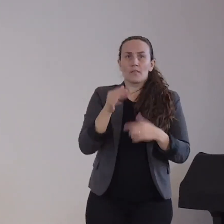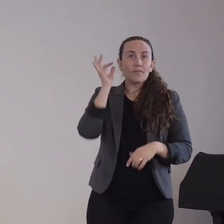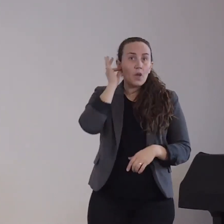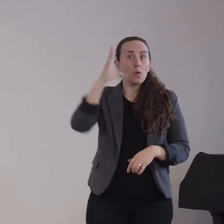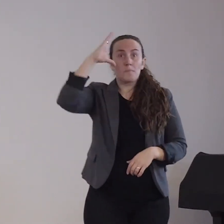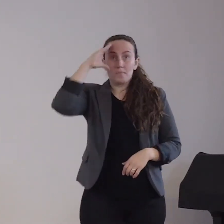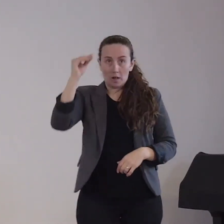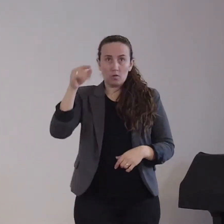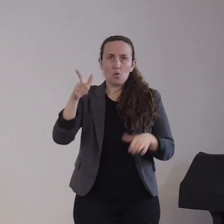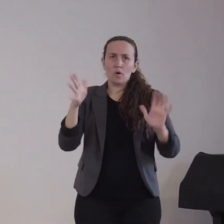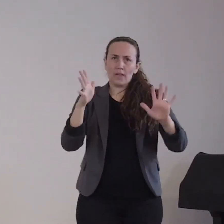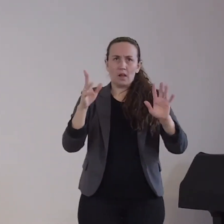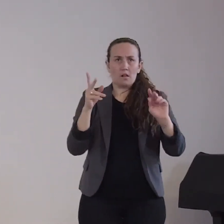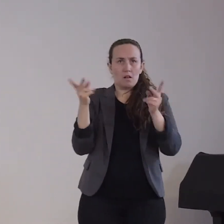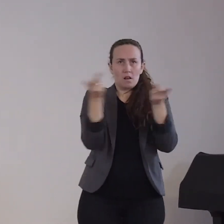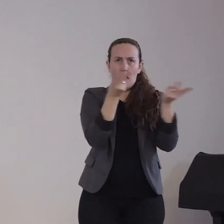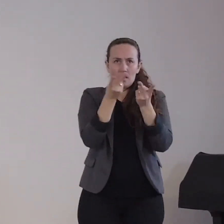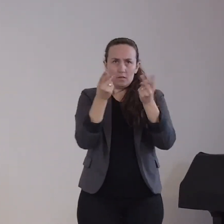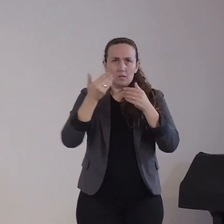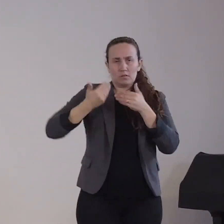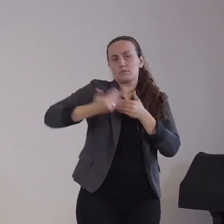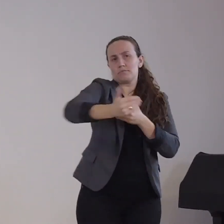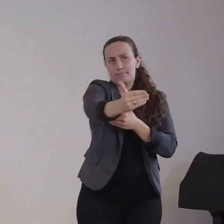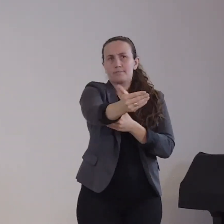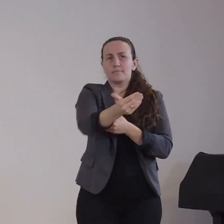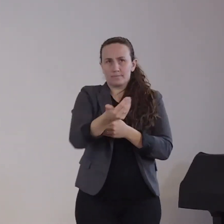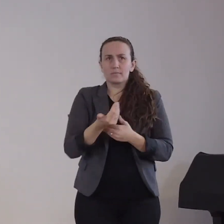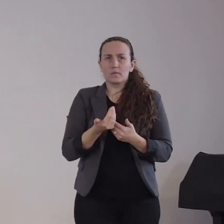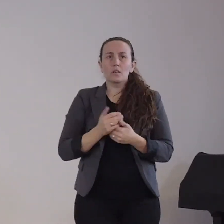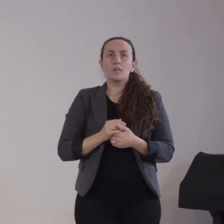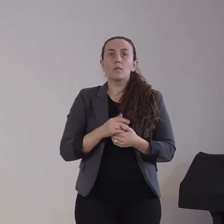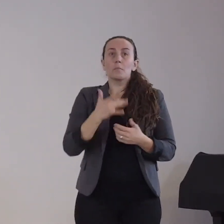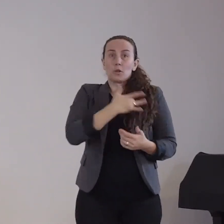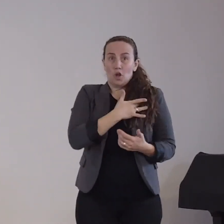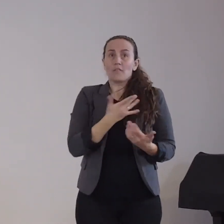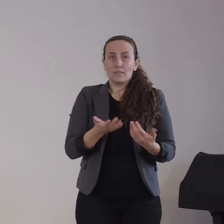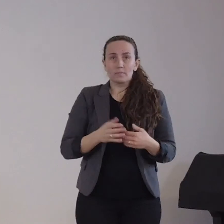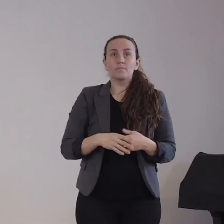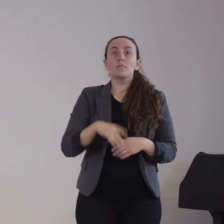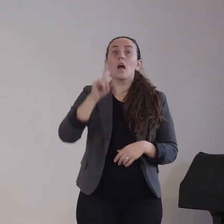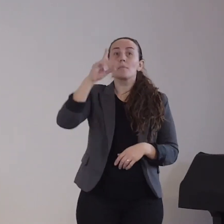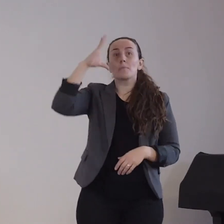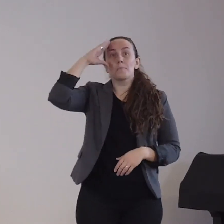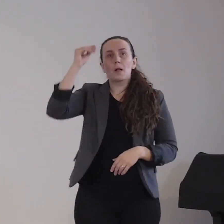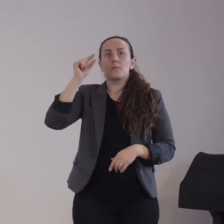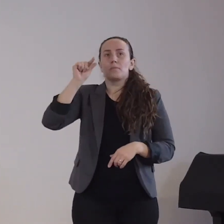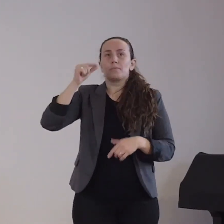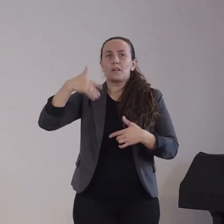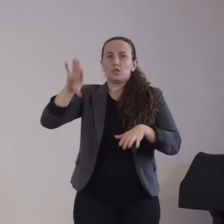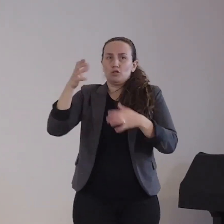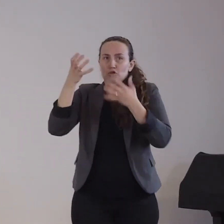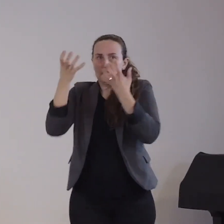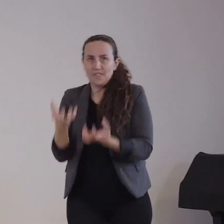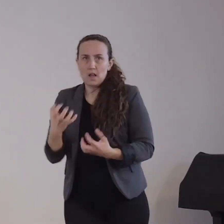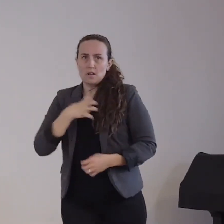Männer erkranken jedoch deutlich häufiger und schwerer und sterben auch vermehrt an dem SARS-CoV-2-Erreger.